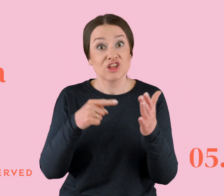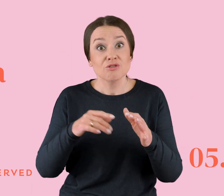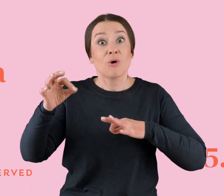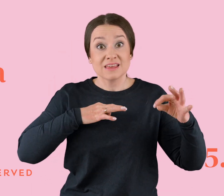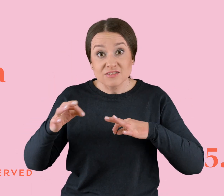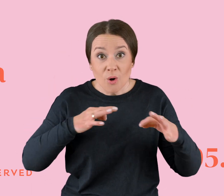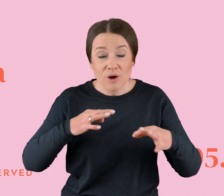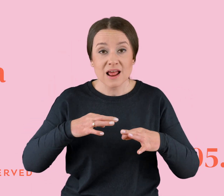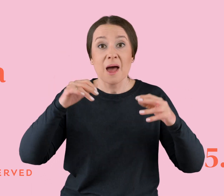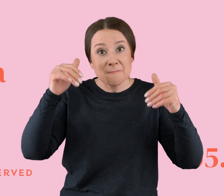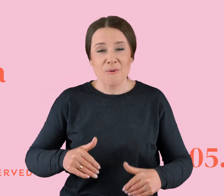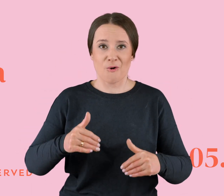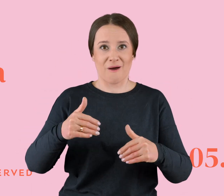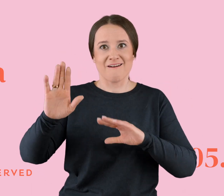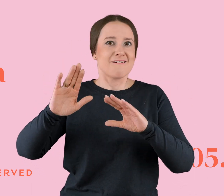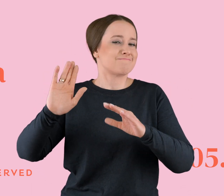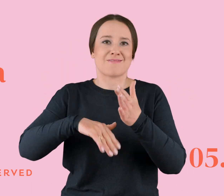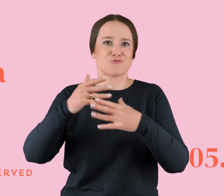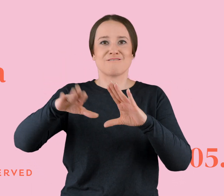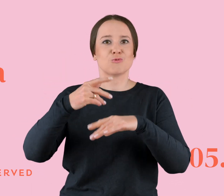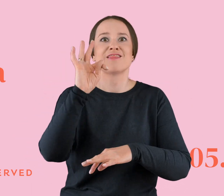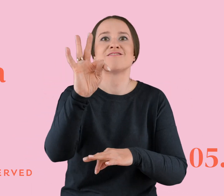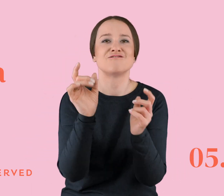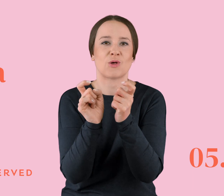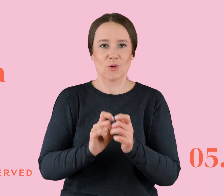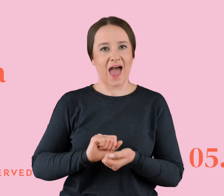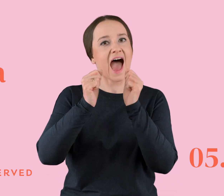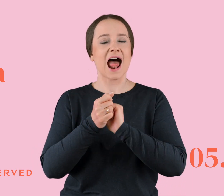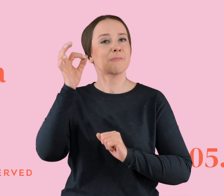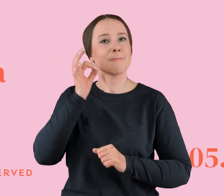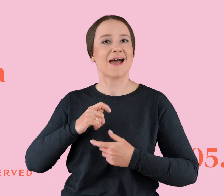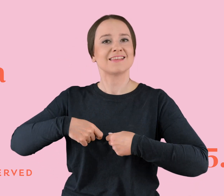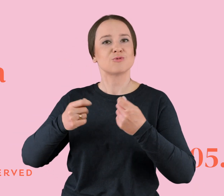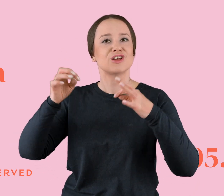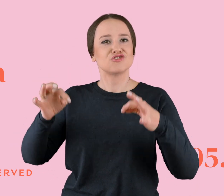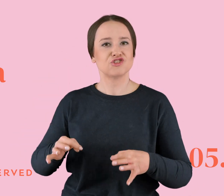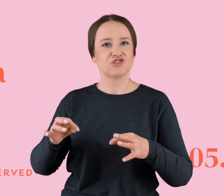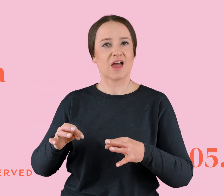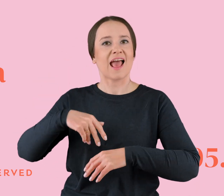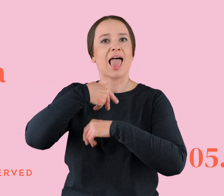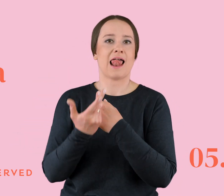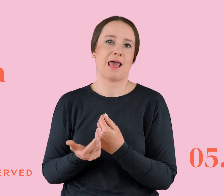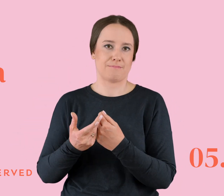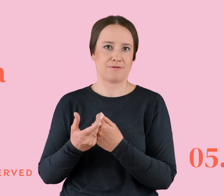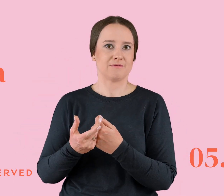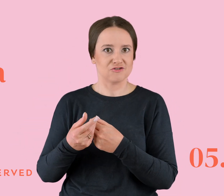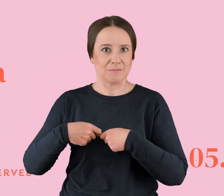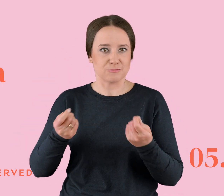mogłaby mi wysłać wasza sąsiadka. Albo na przykład pani sprzedająca mi dzisiaj rano chleb. Albo kierowczyni autobusu.